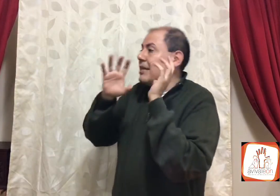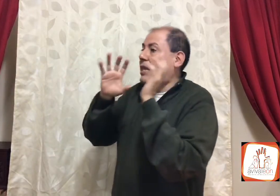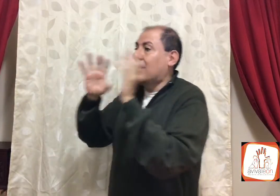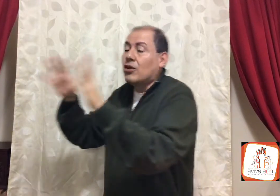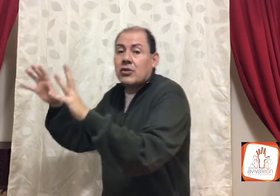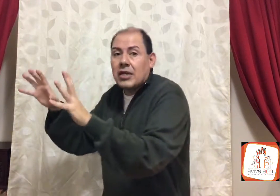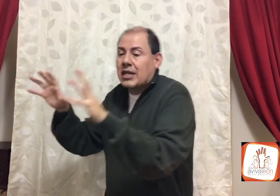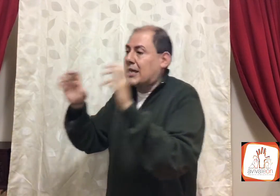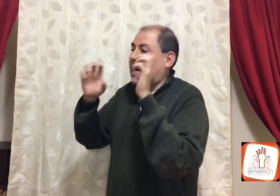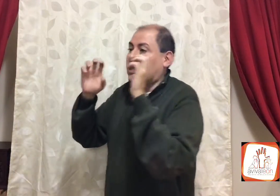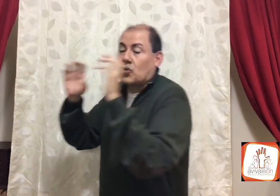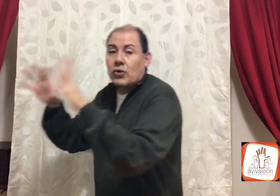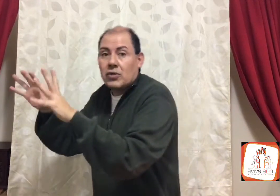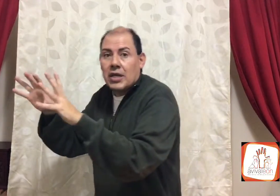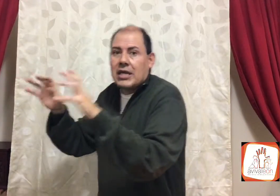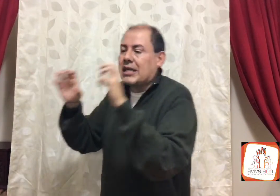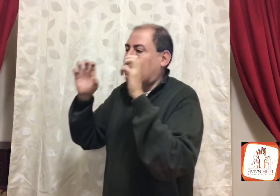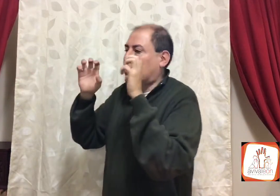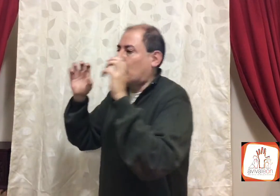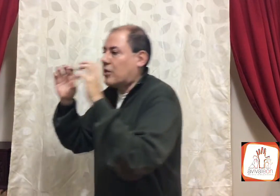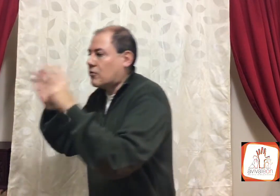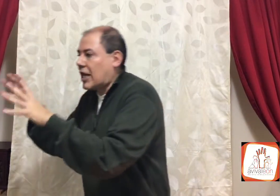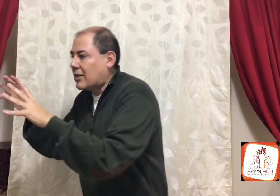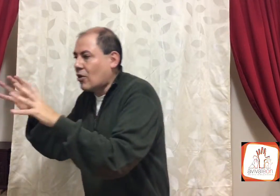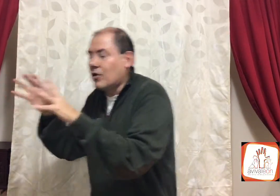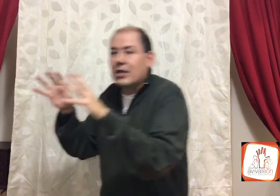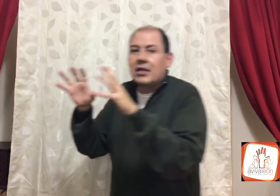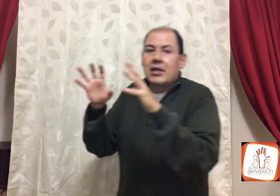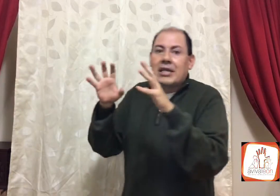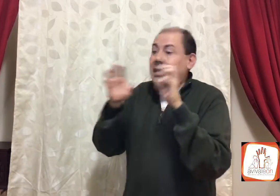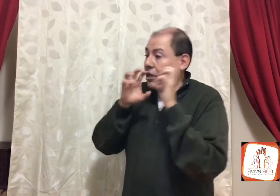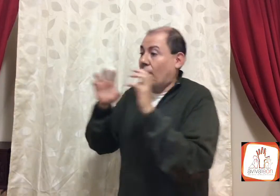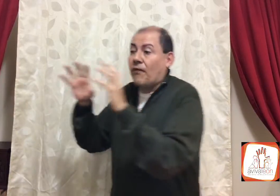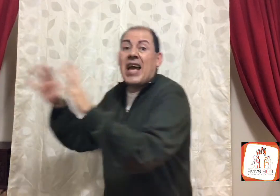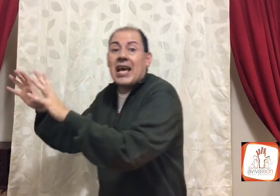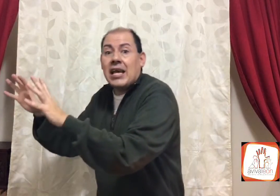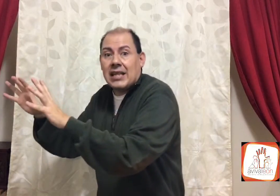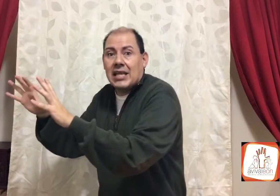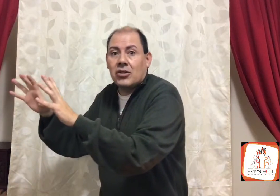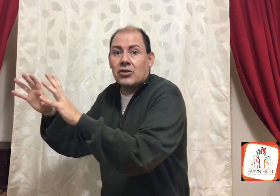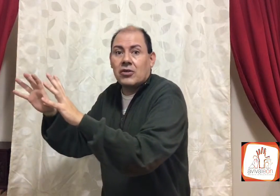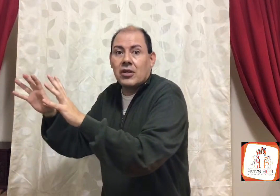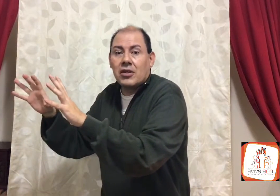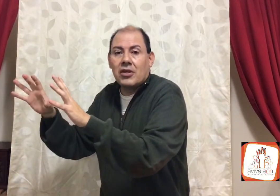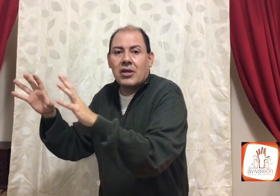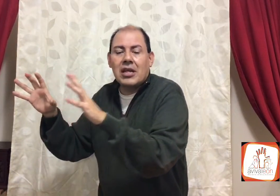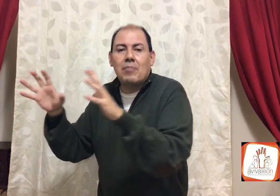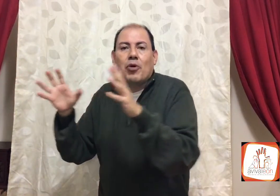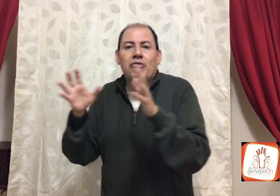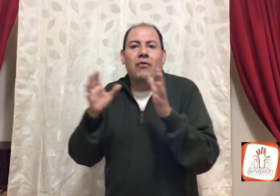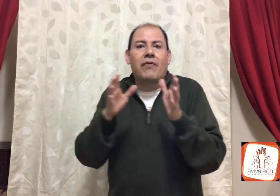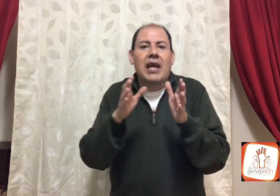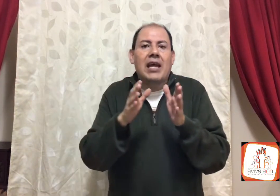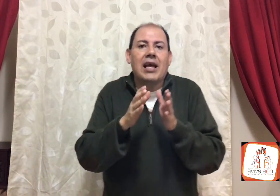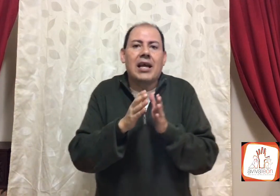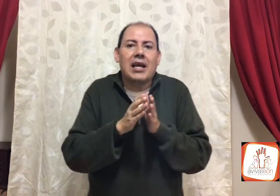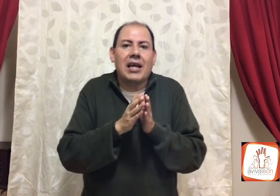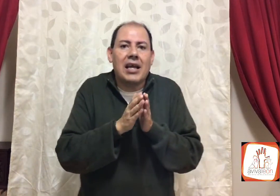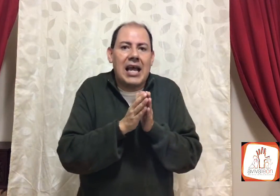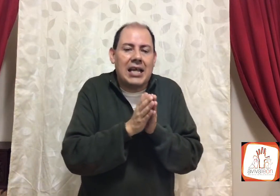quita Dios, quita Jesús, quita el Espíritu Santo, quita tu fe en ellos, y pon tu fe en